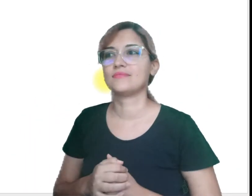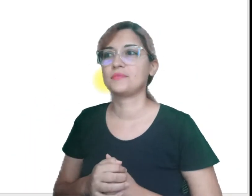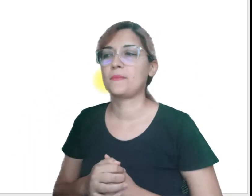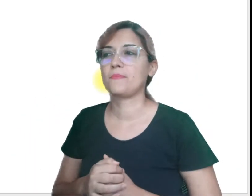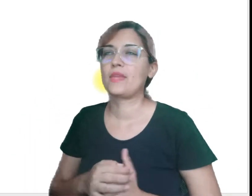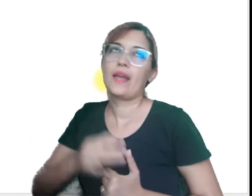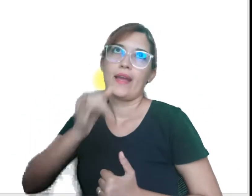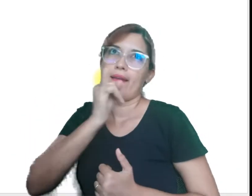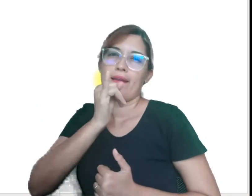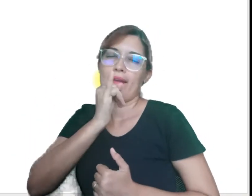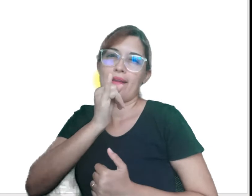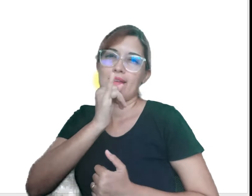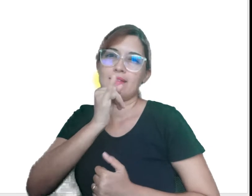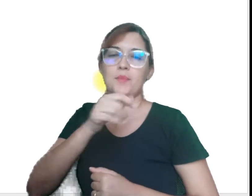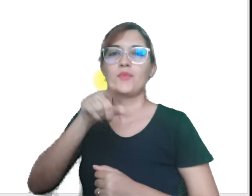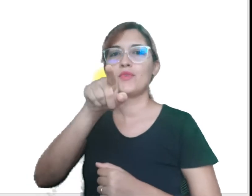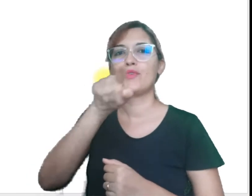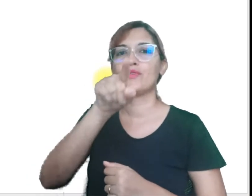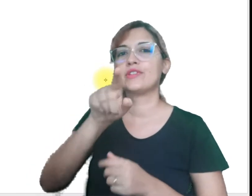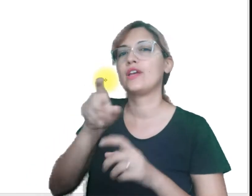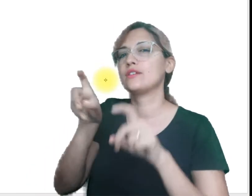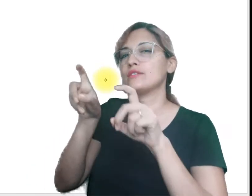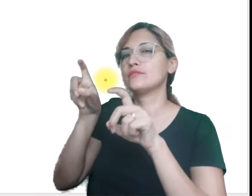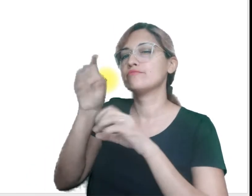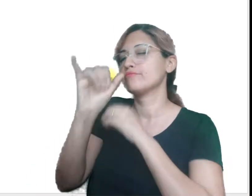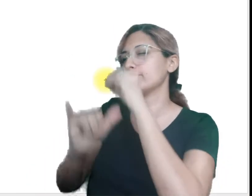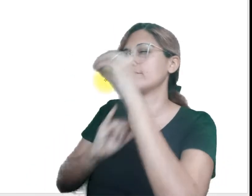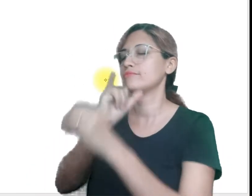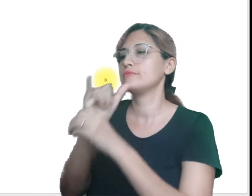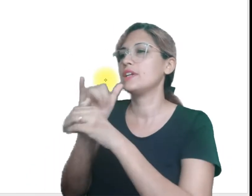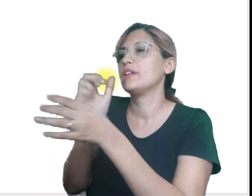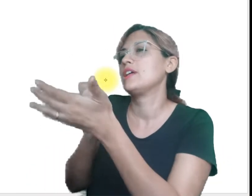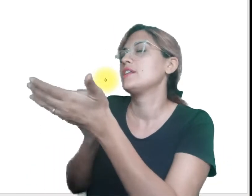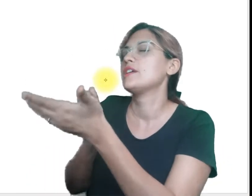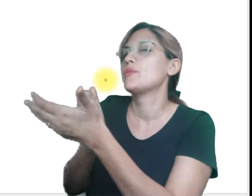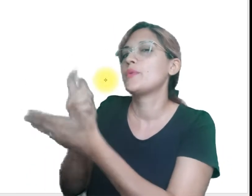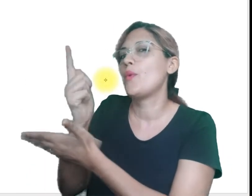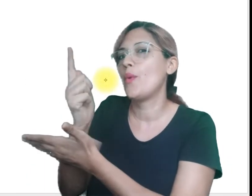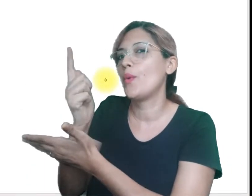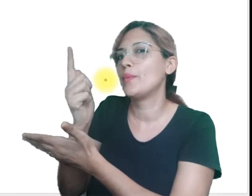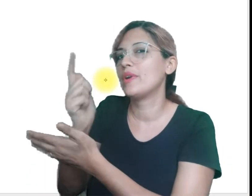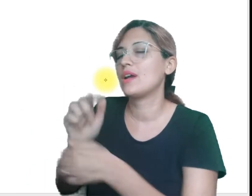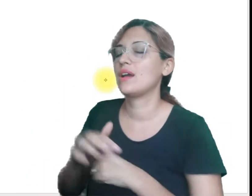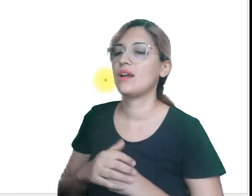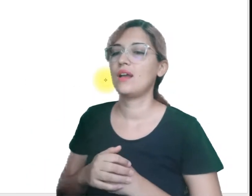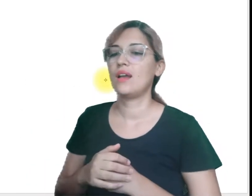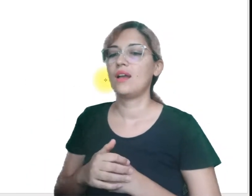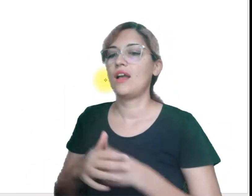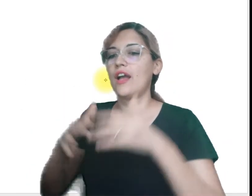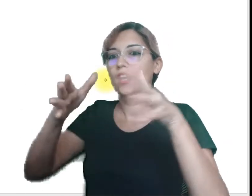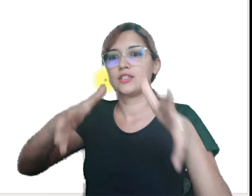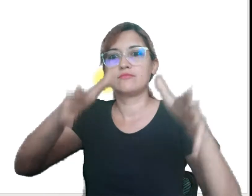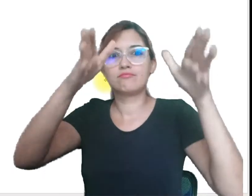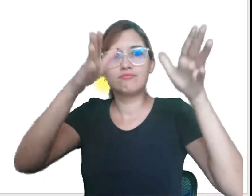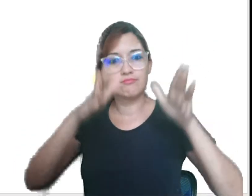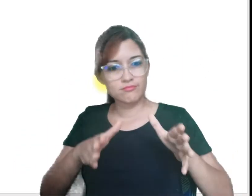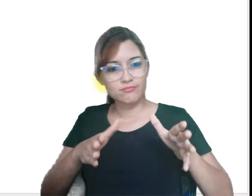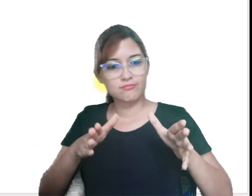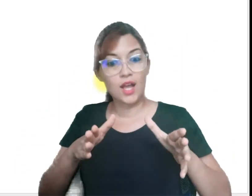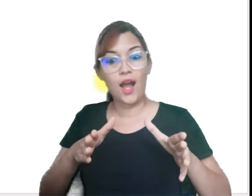Por exemplo, você faz uma compra pela internet e aí quando chega o pacote, lá vem